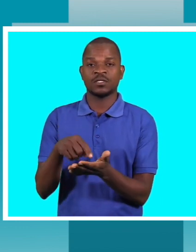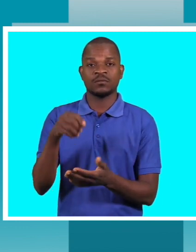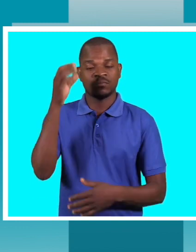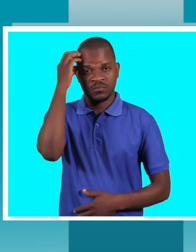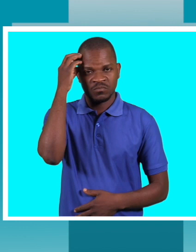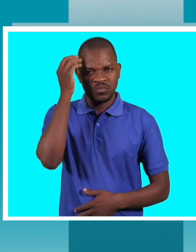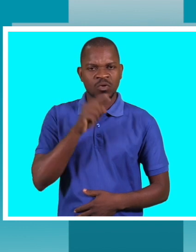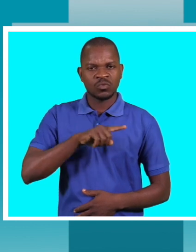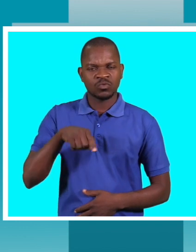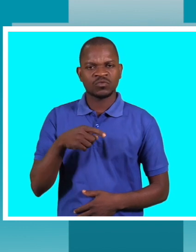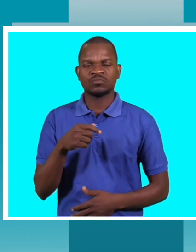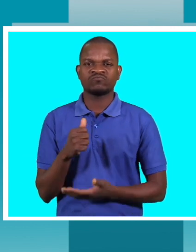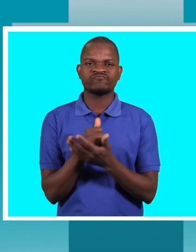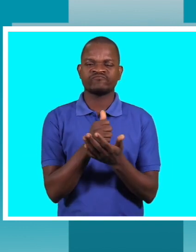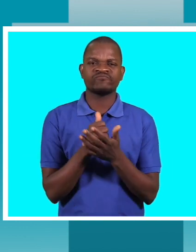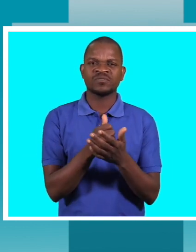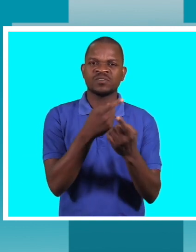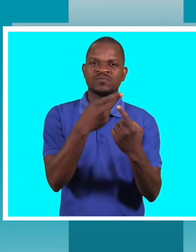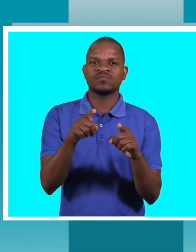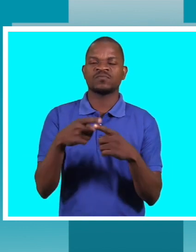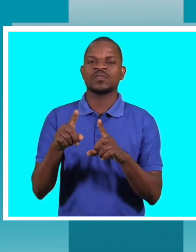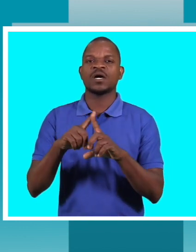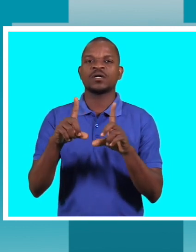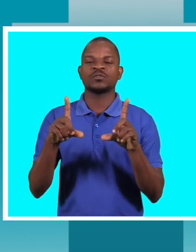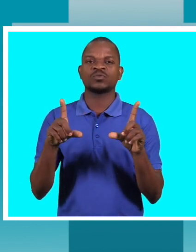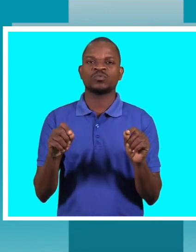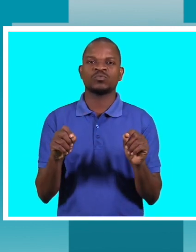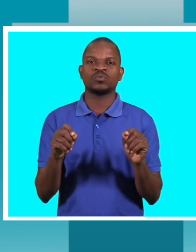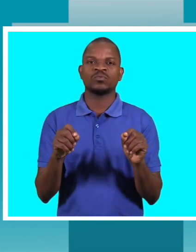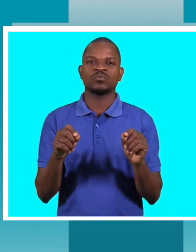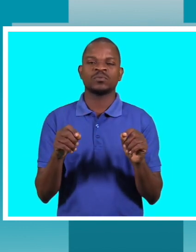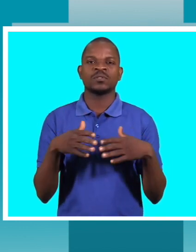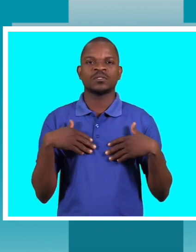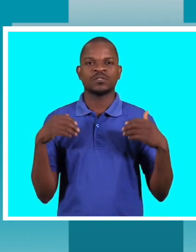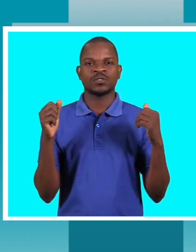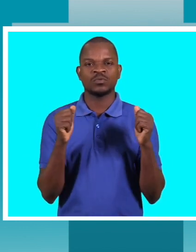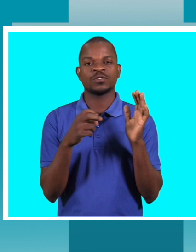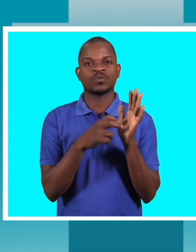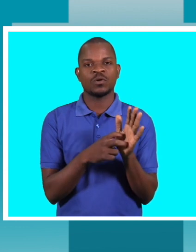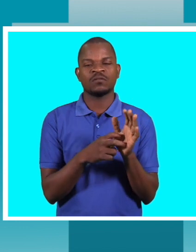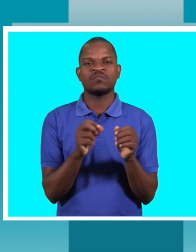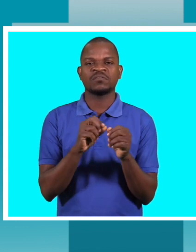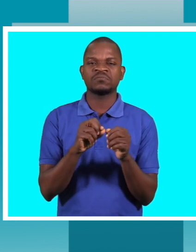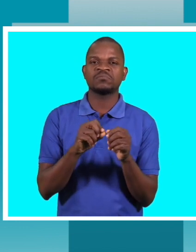diferentes tipos de serviços na área de saúde sexual reputiva, incluindo a testagem para o HIV-Sida.